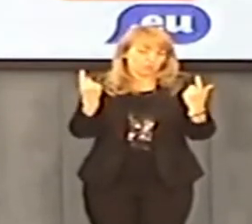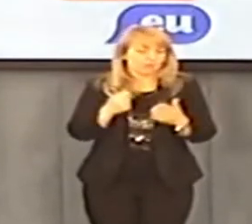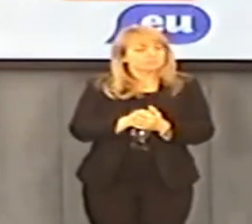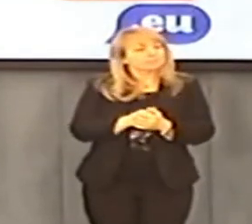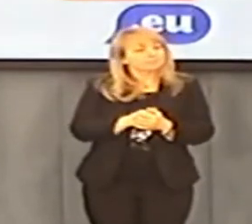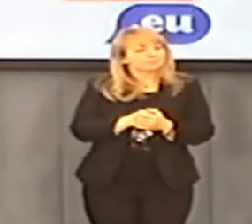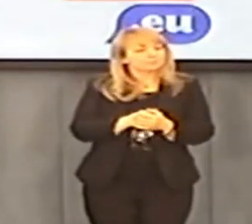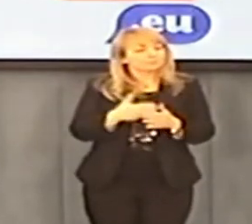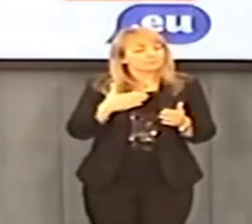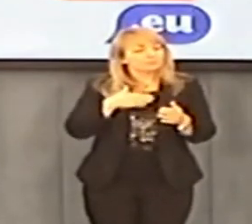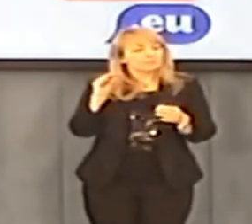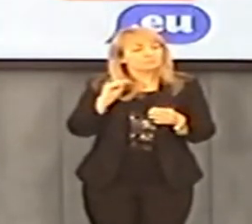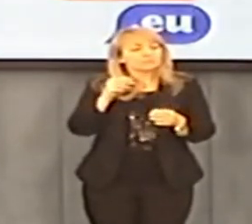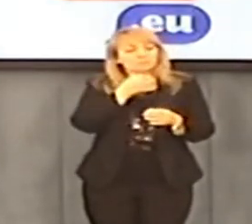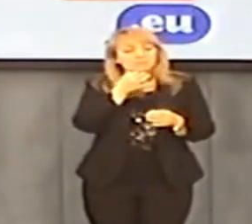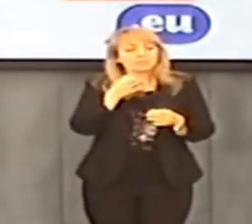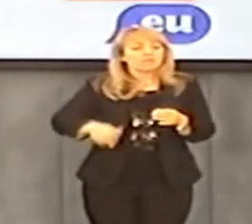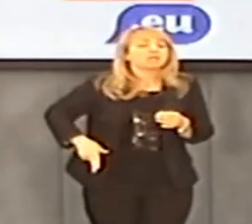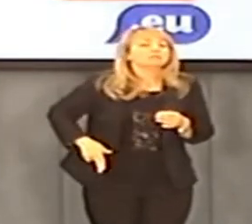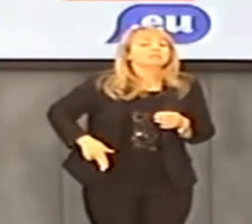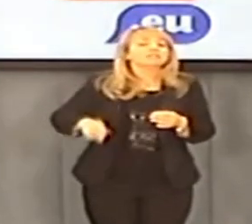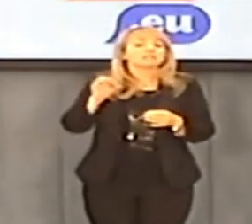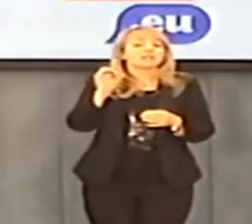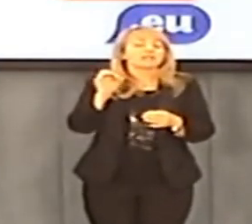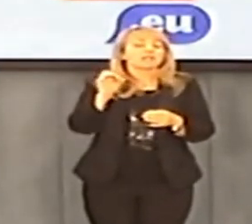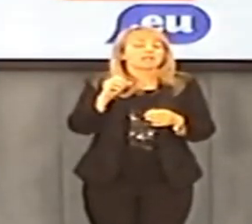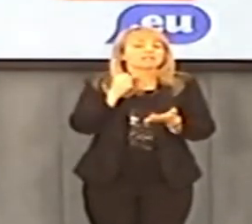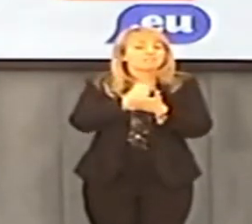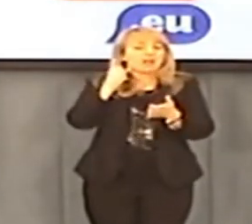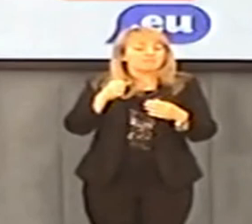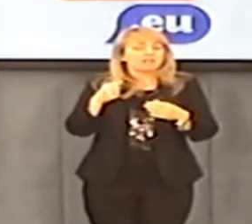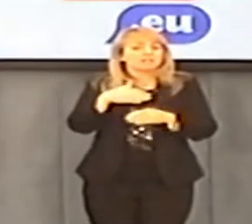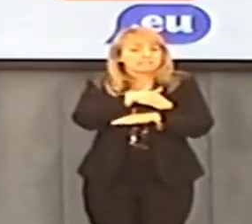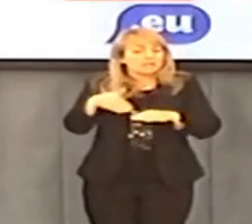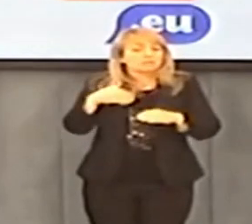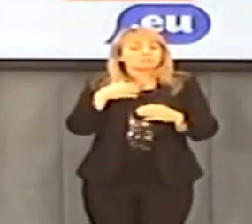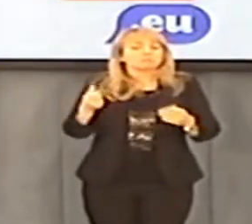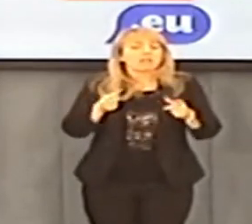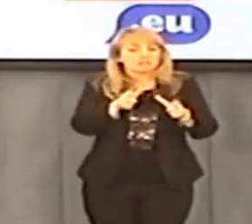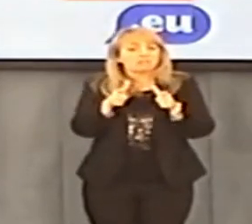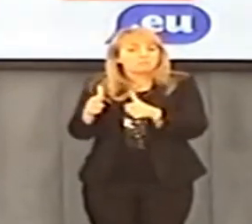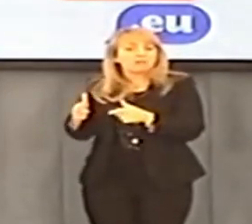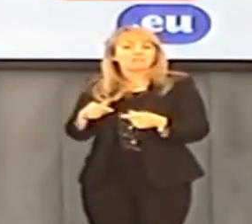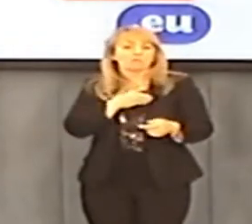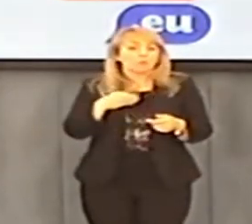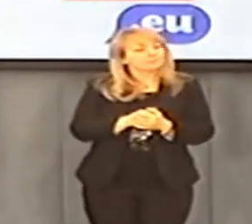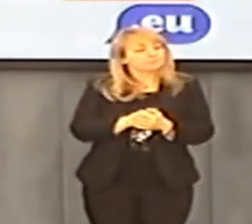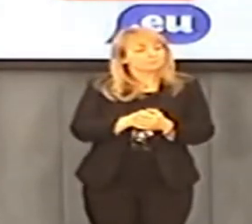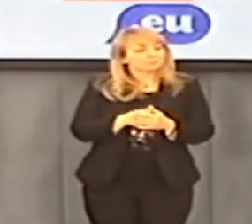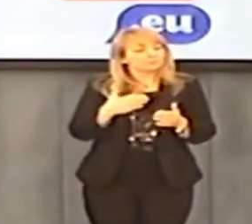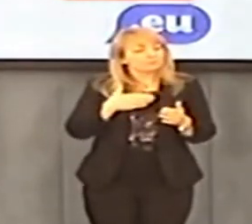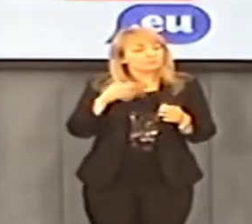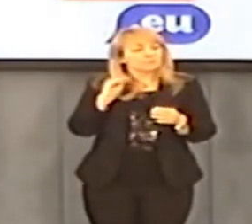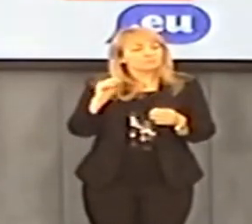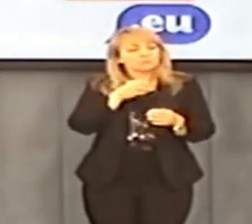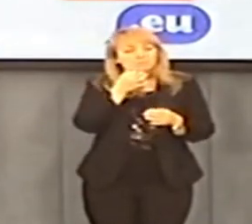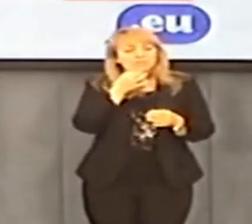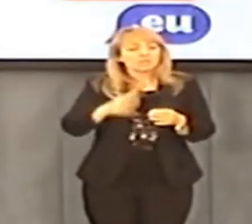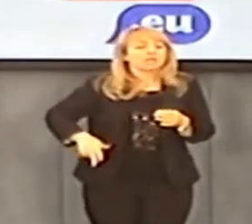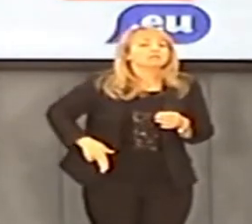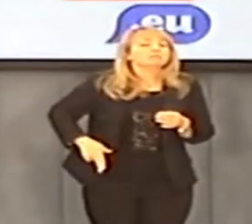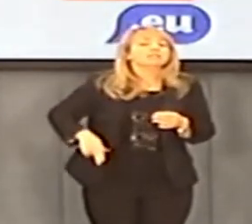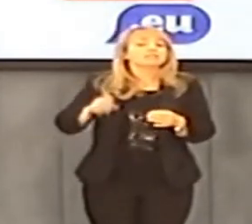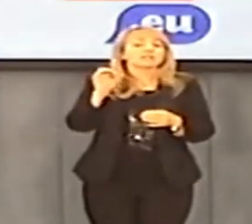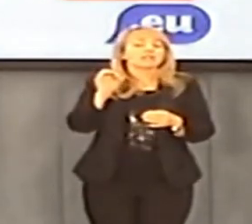Warszawy, tylko żeby zostali w Londynie. To jest problem, który mamy. A jednak zadam jeszcze, dopytam. Minister Radosław Sikorski,